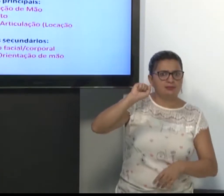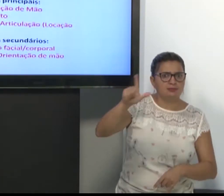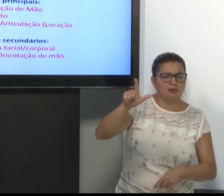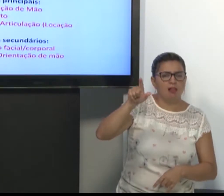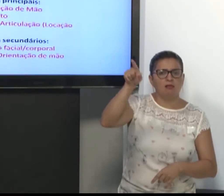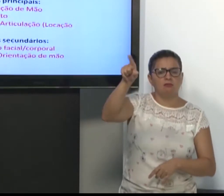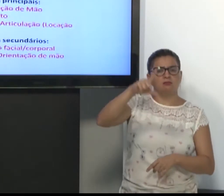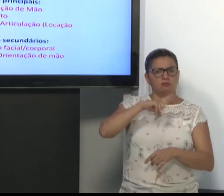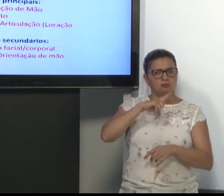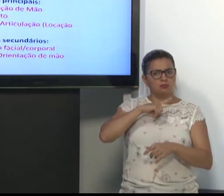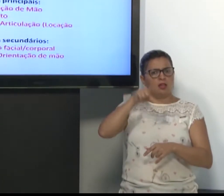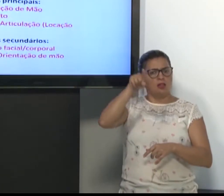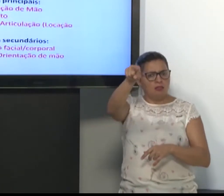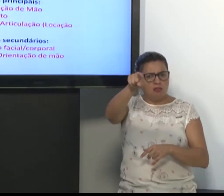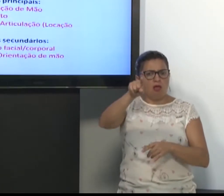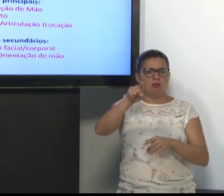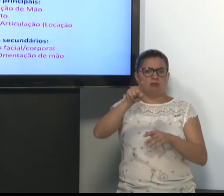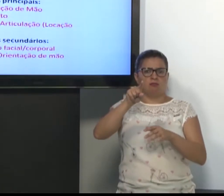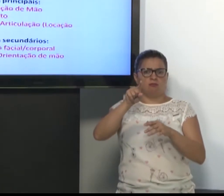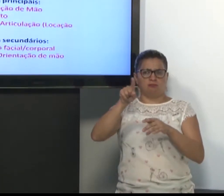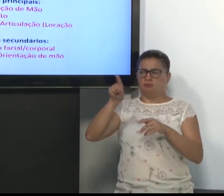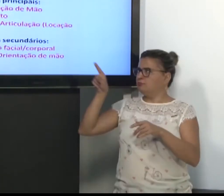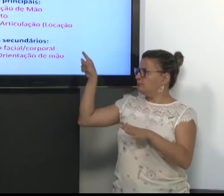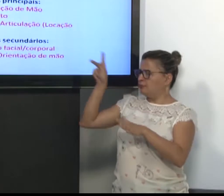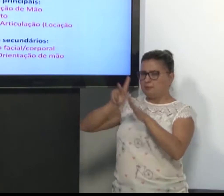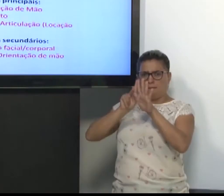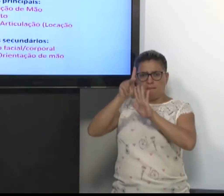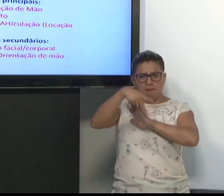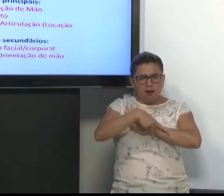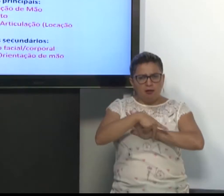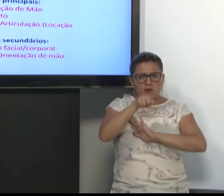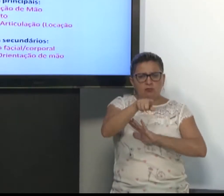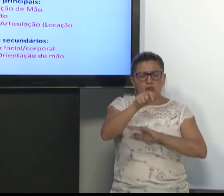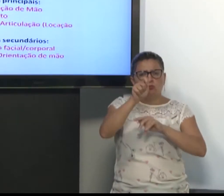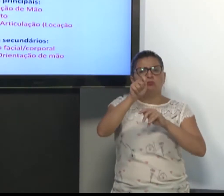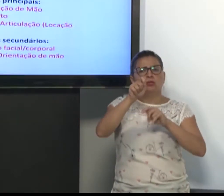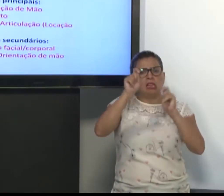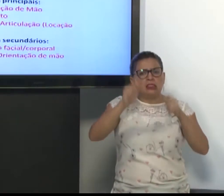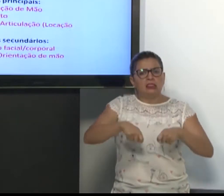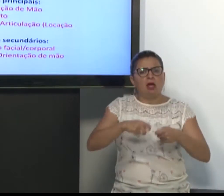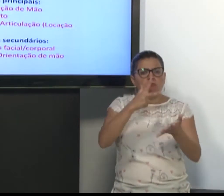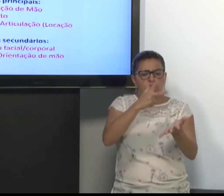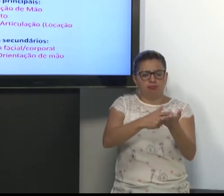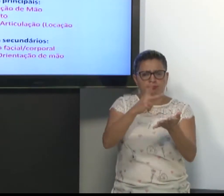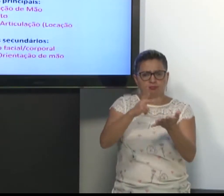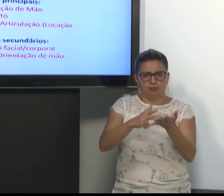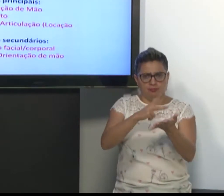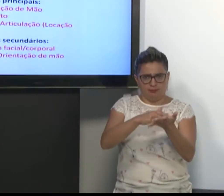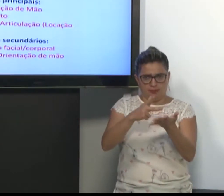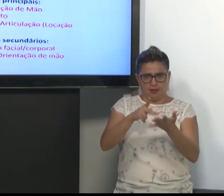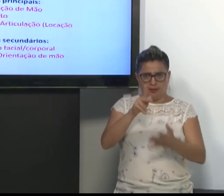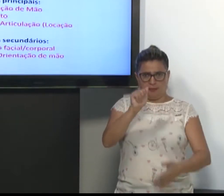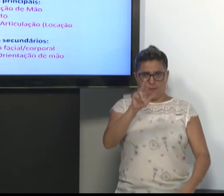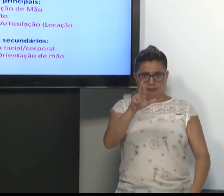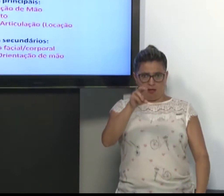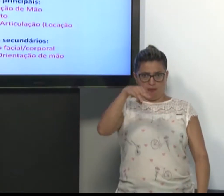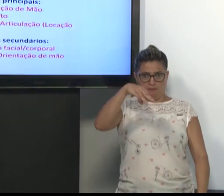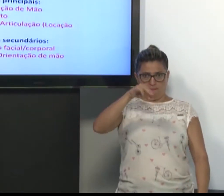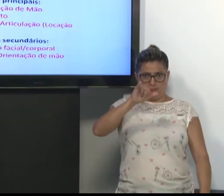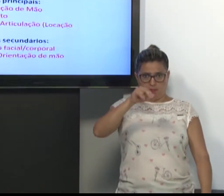Começou a pesquisar em ASL, na língua de sinais americana. Os parâmetros da língua de